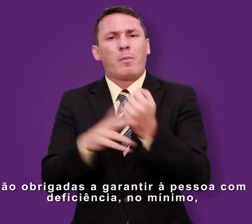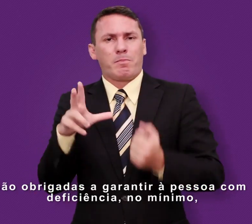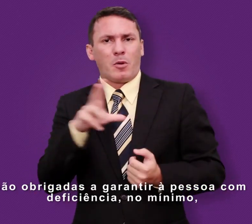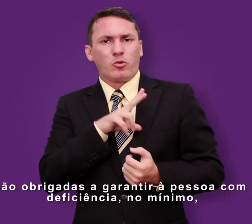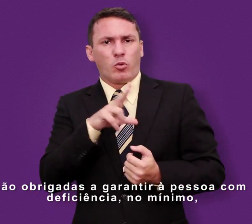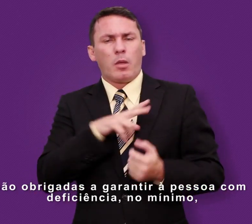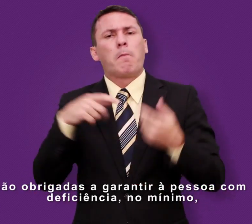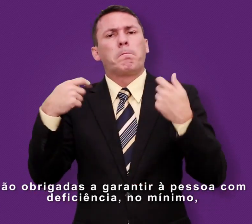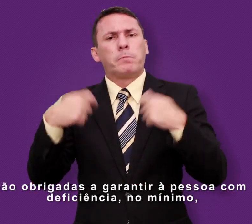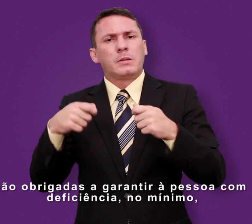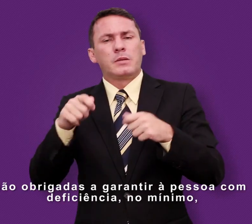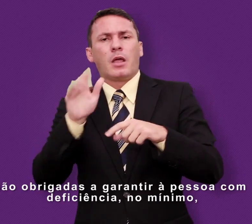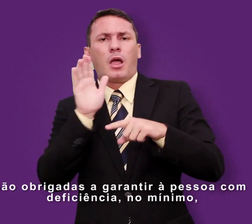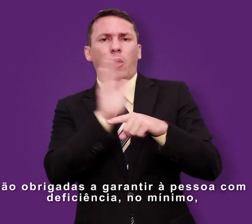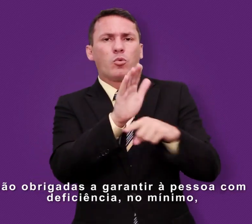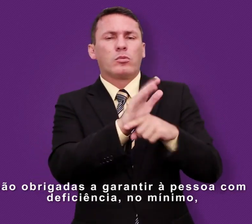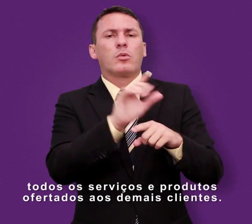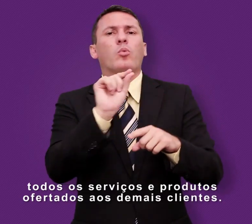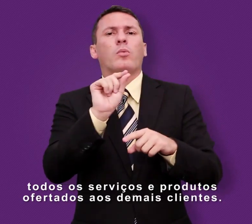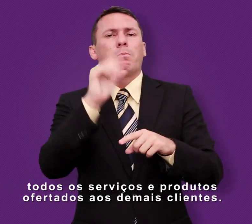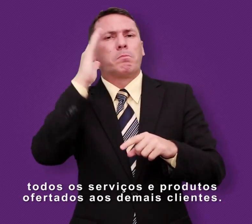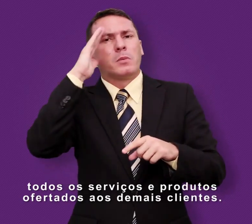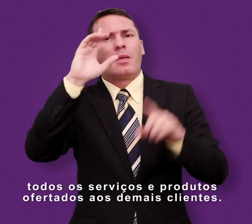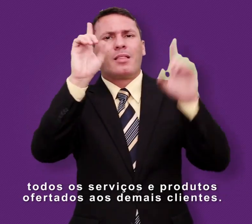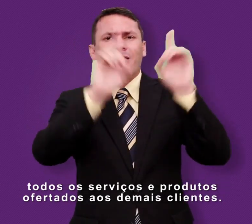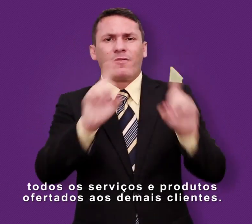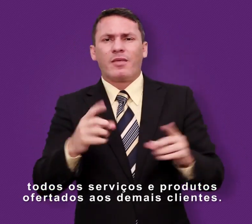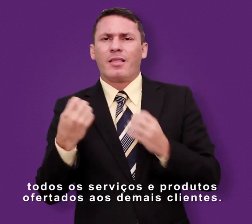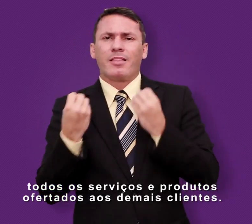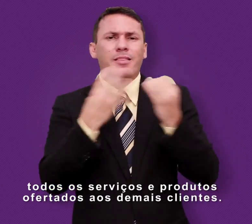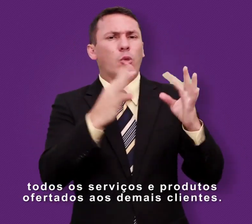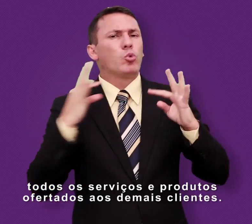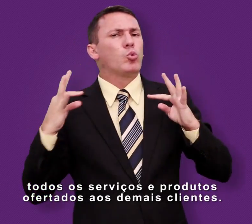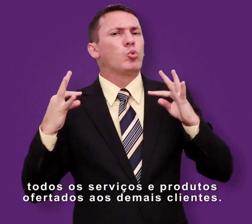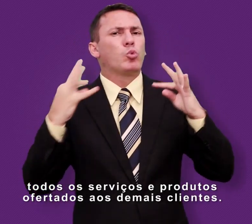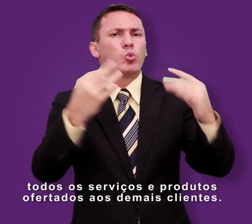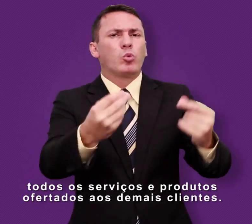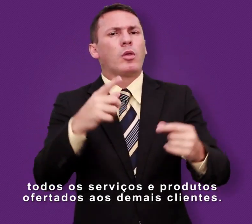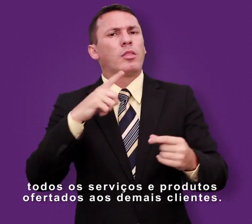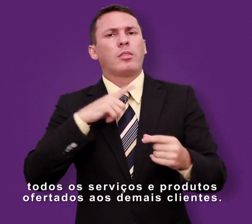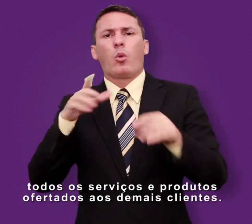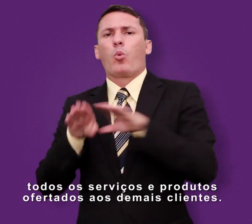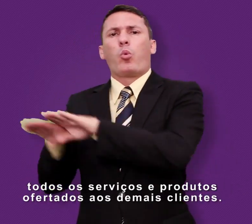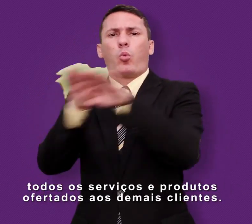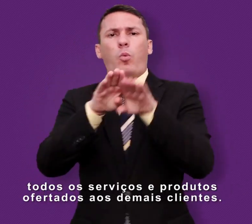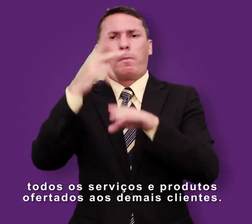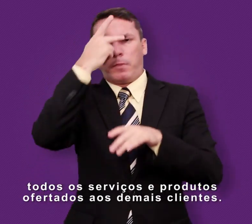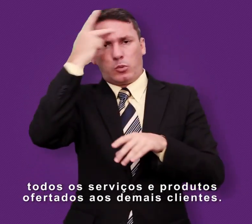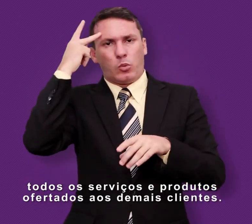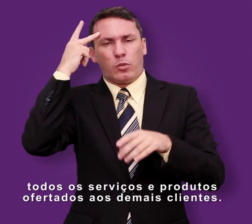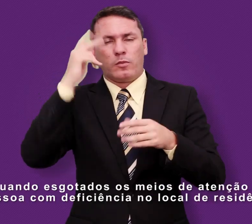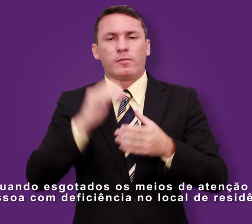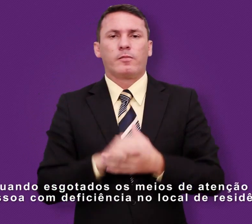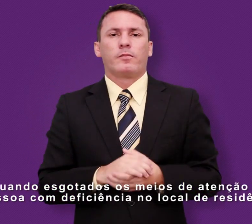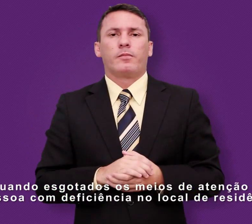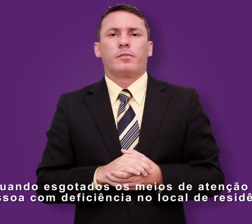pessoa com deficiência, no mínimo, todos os serviços e produtos ofertados aos demais clientes. Artigo